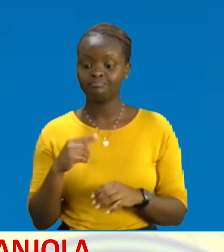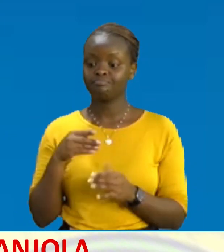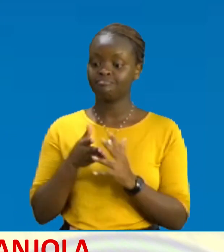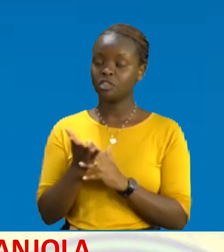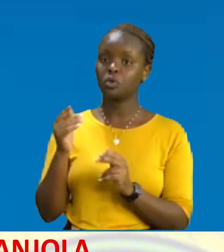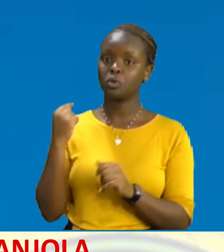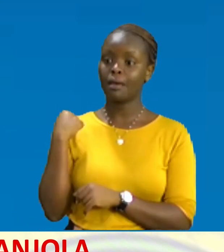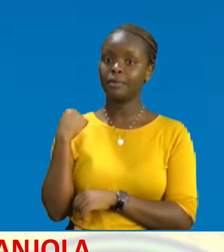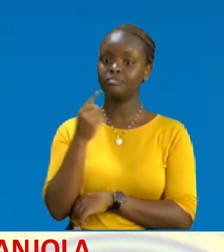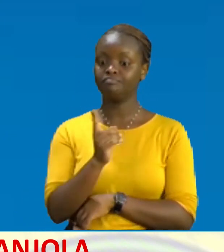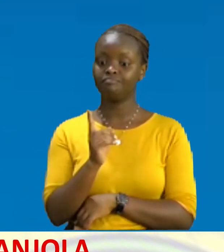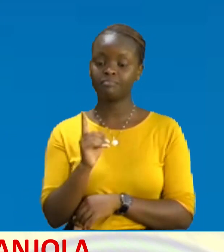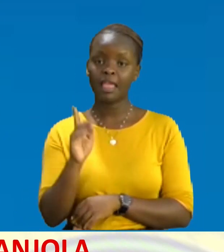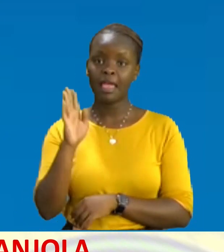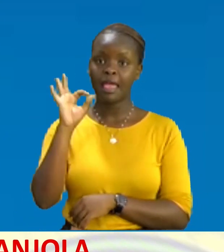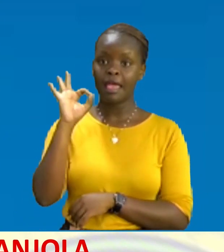Ukawasilia Nasi